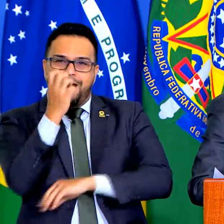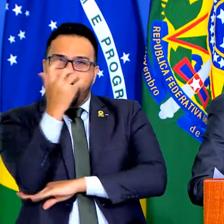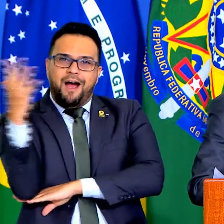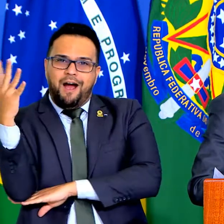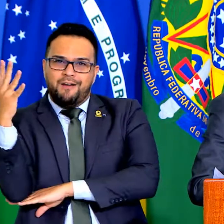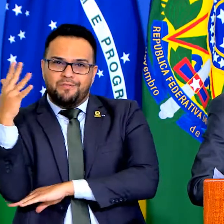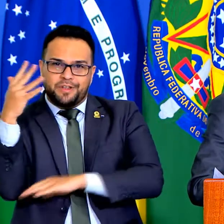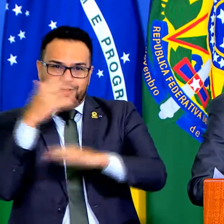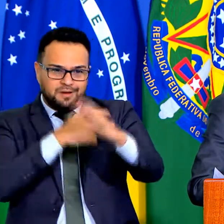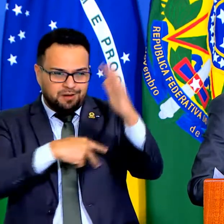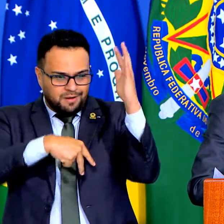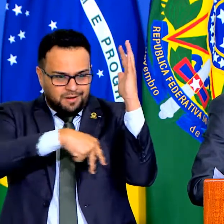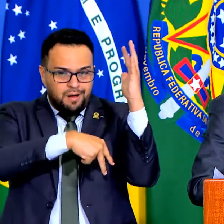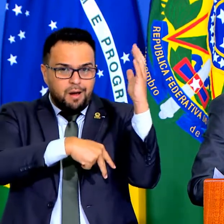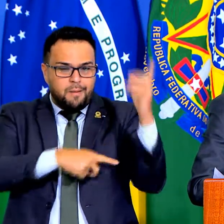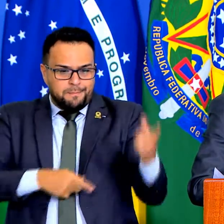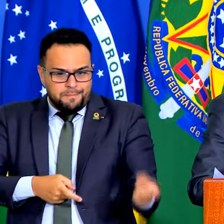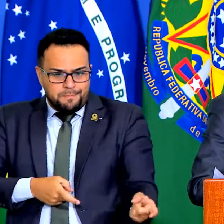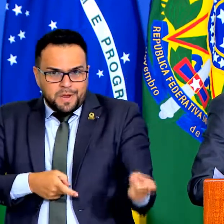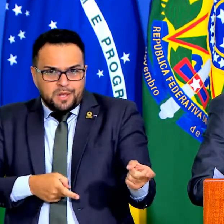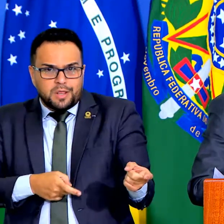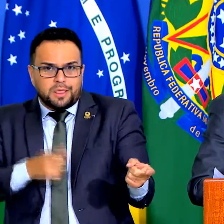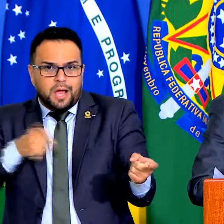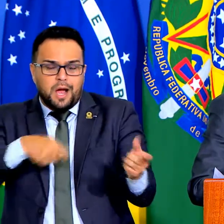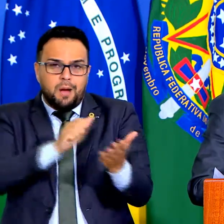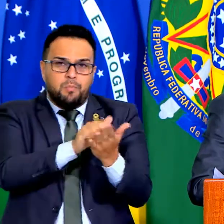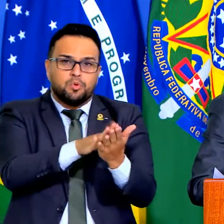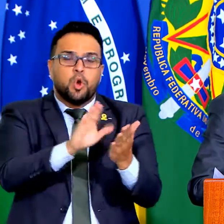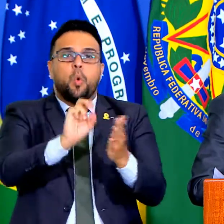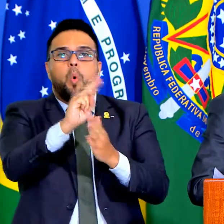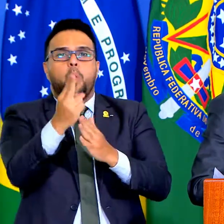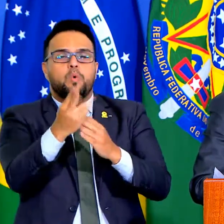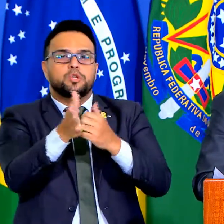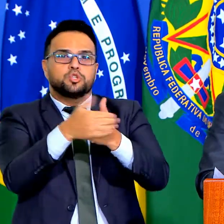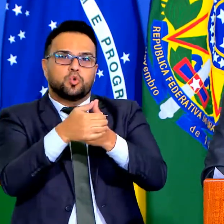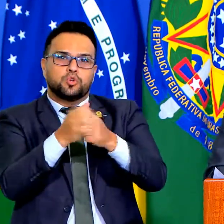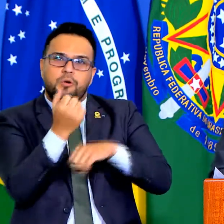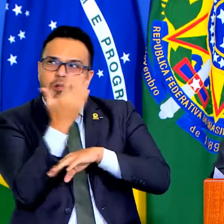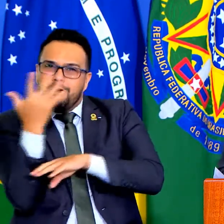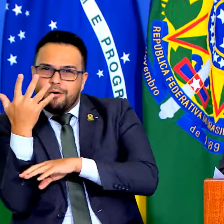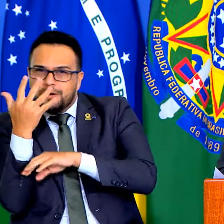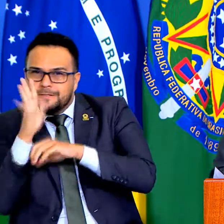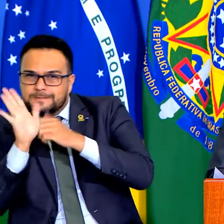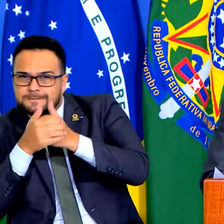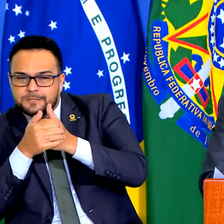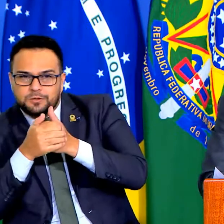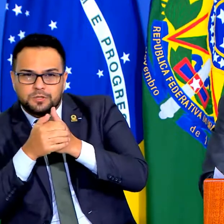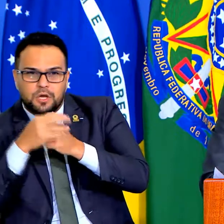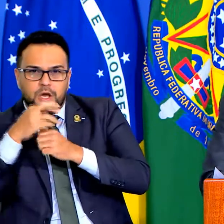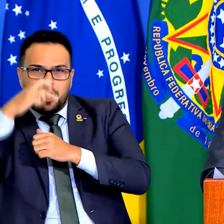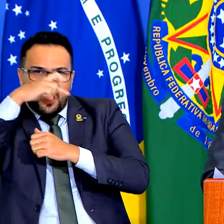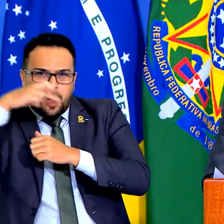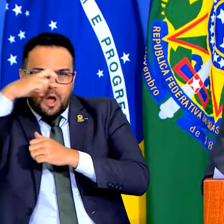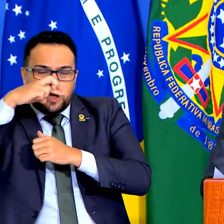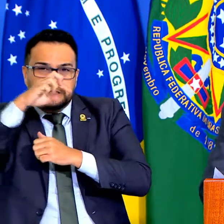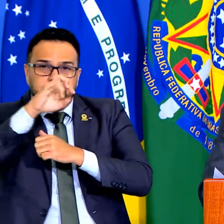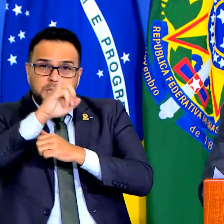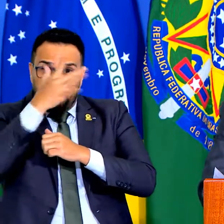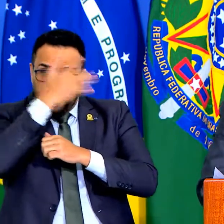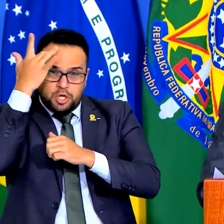pistola ali para multar alguém que ultrapassou a 20% do limite ou